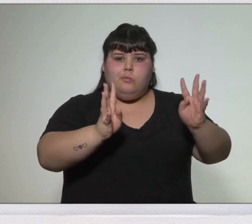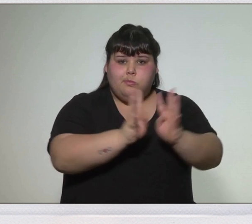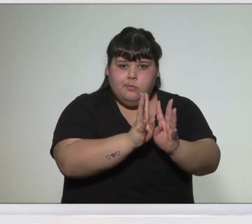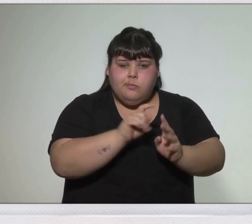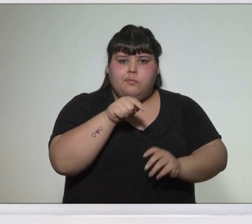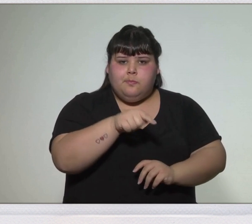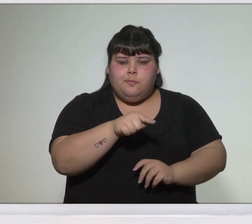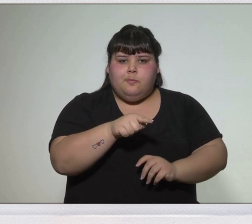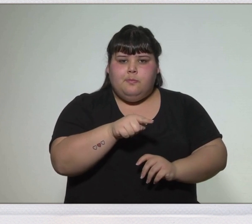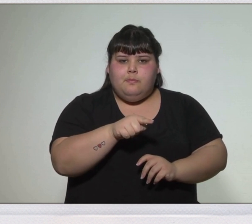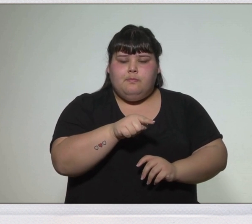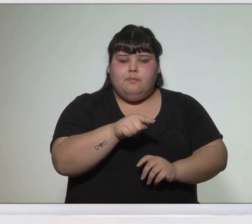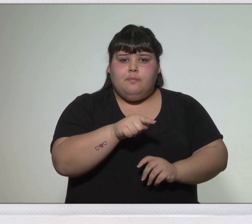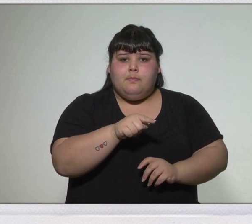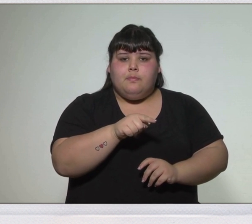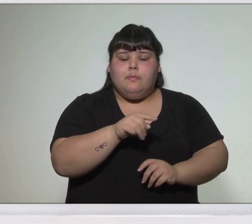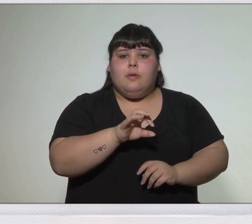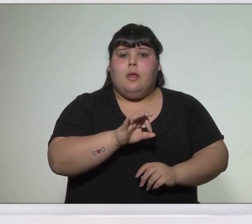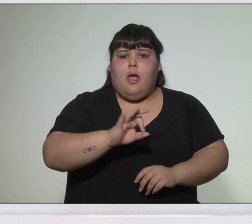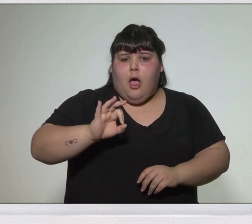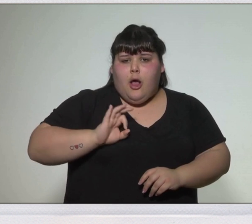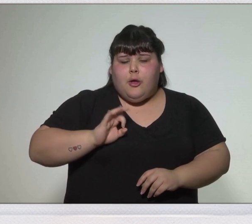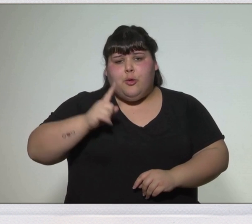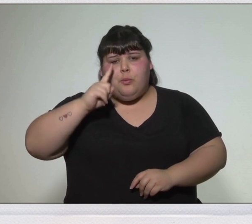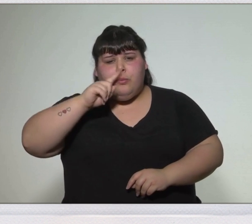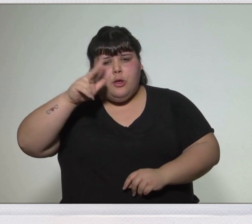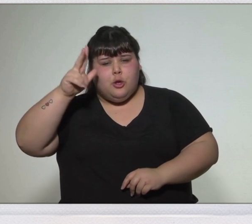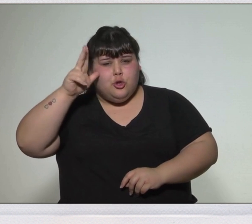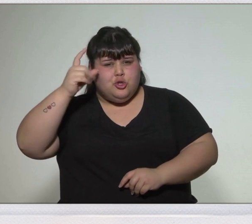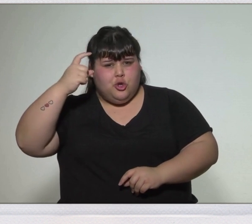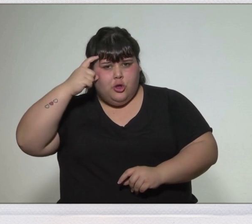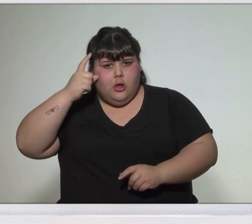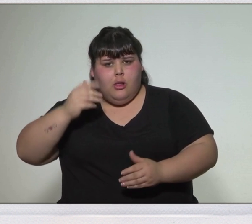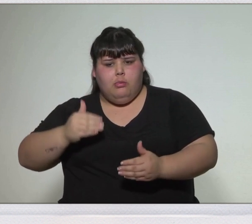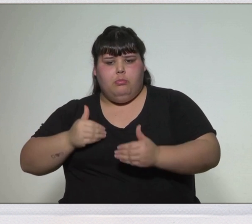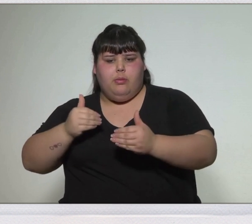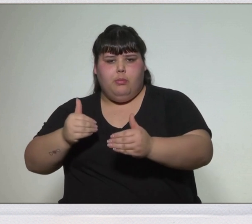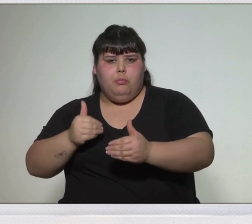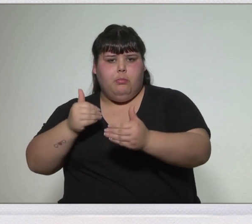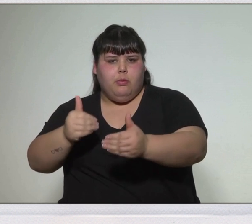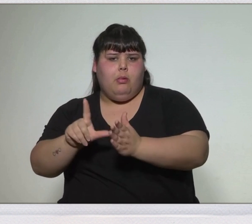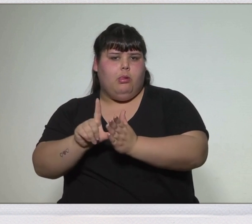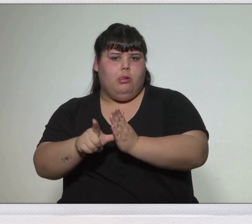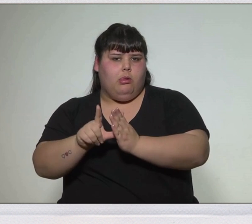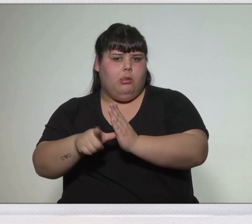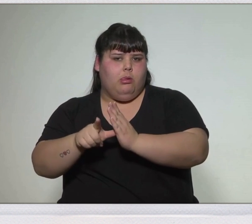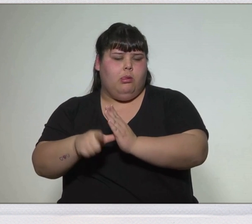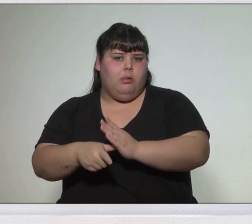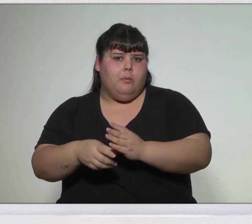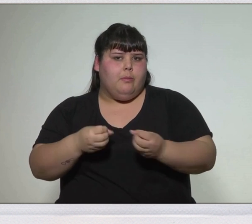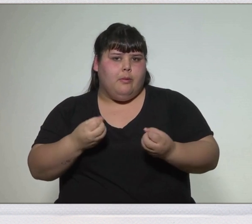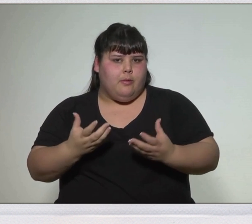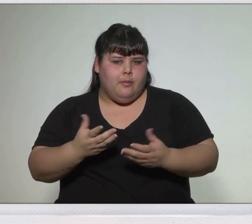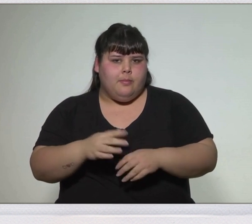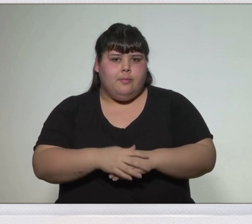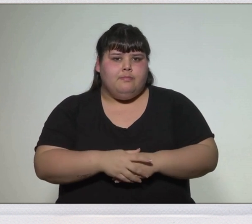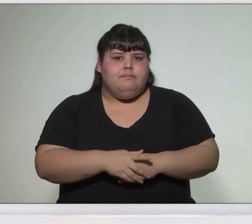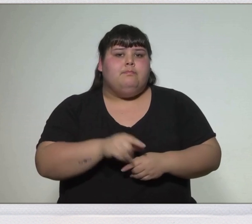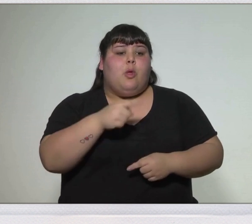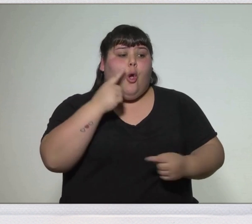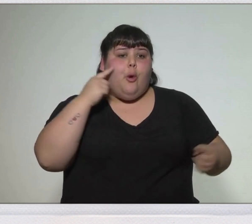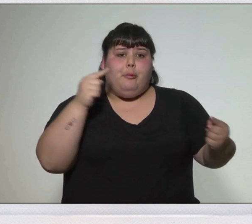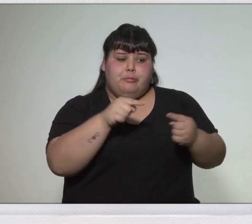constituyente postergado desde 1810 tenía por